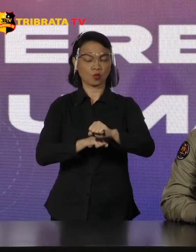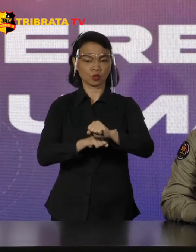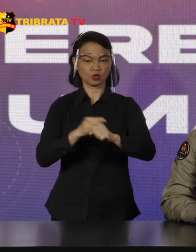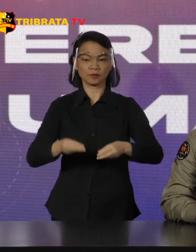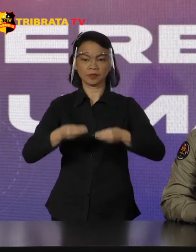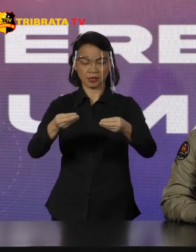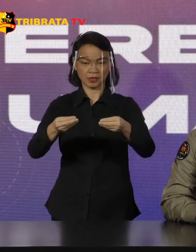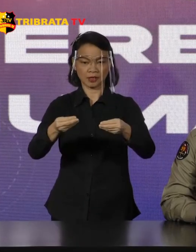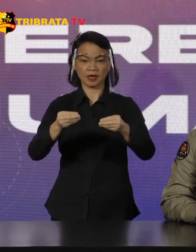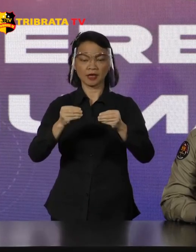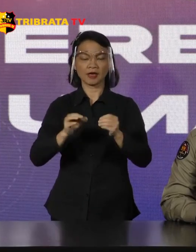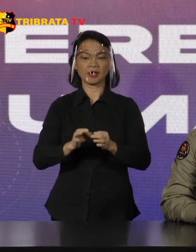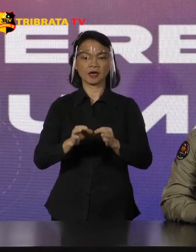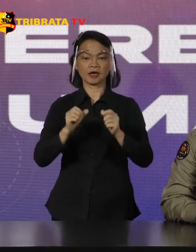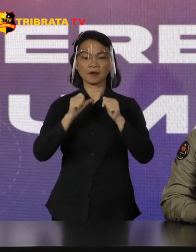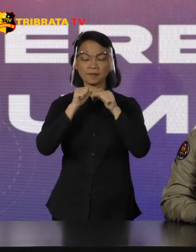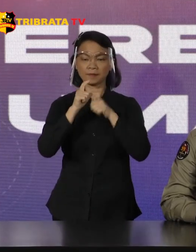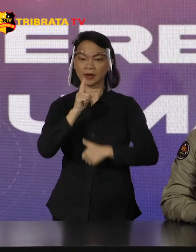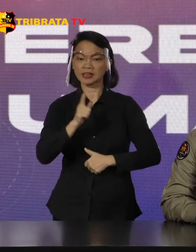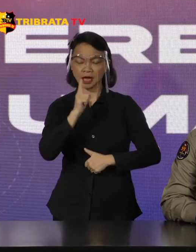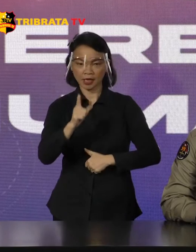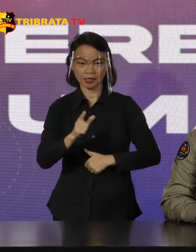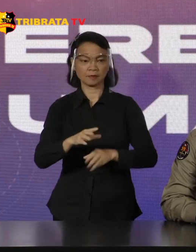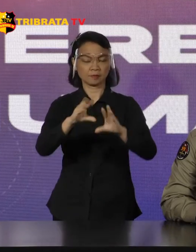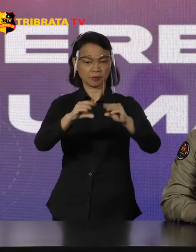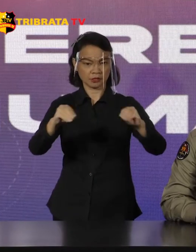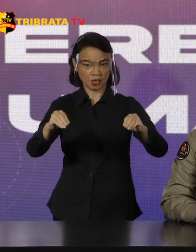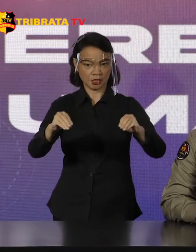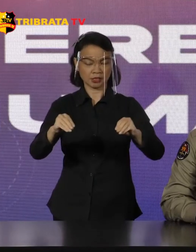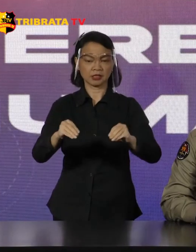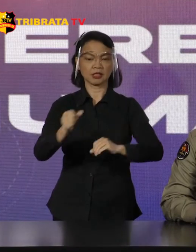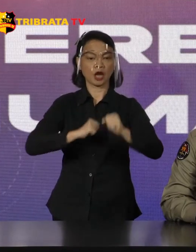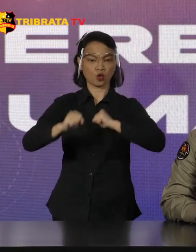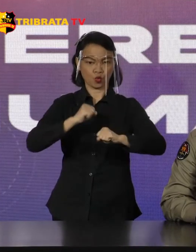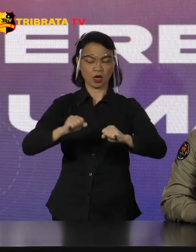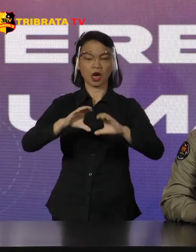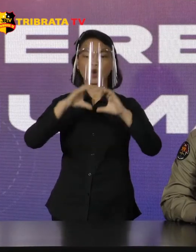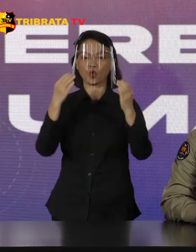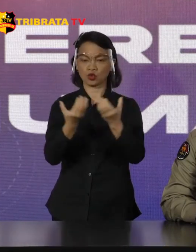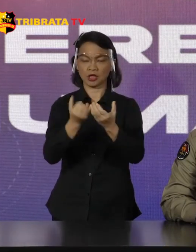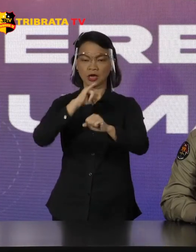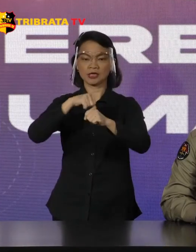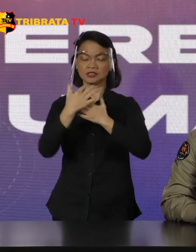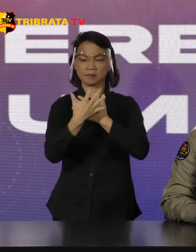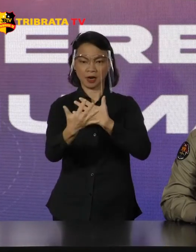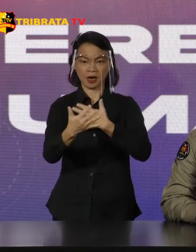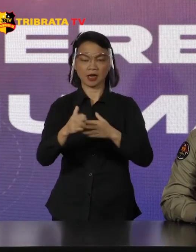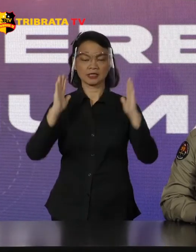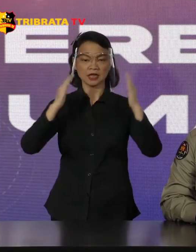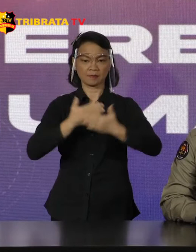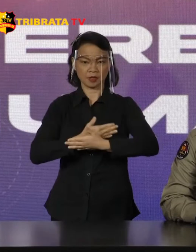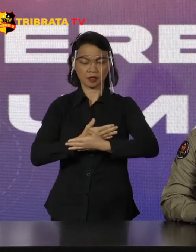pelatihan-pelatihan Usaha-usaha yang dilakukan oleh anggota Jemaah Islamia ini bisa berkembang